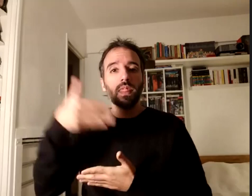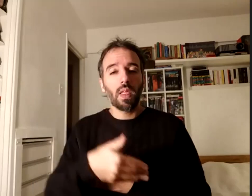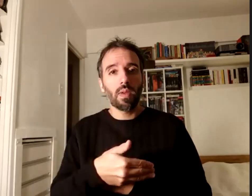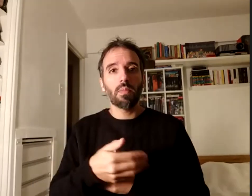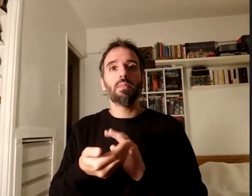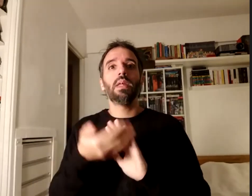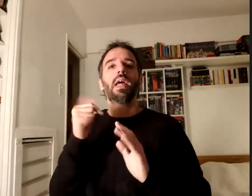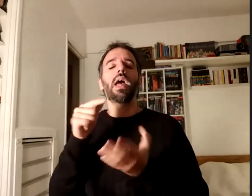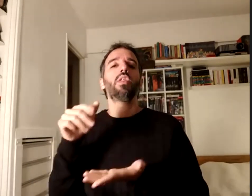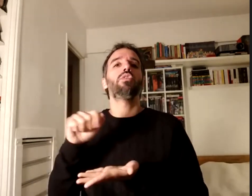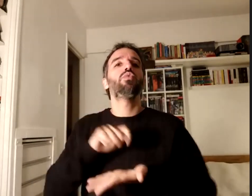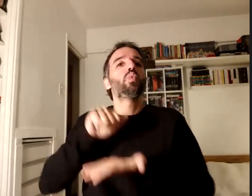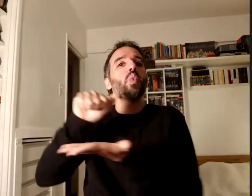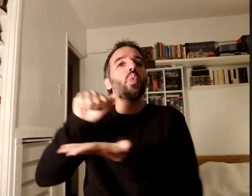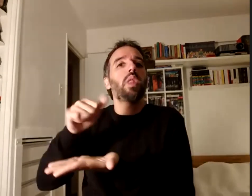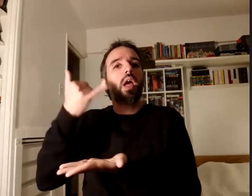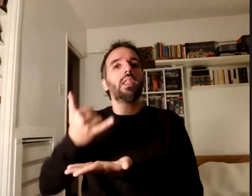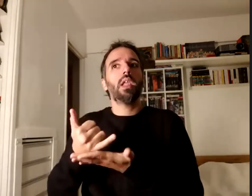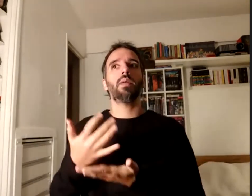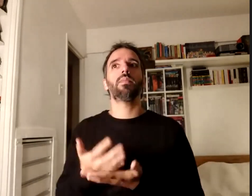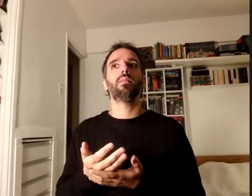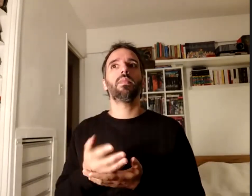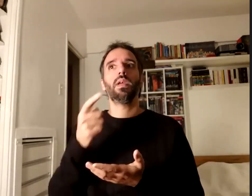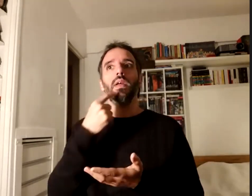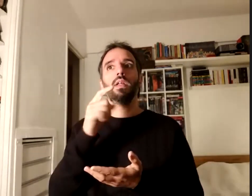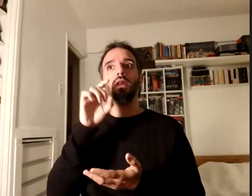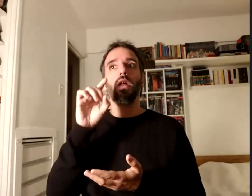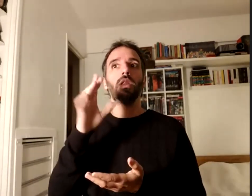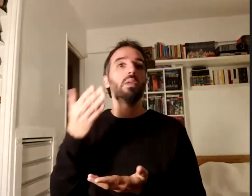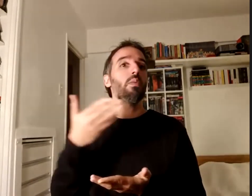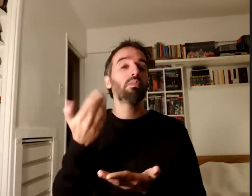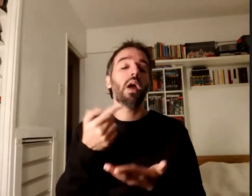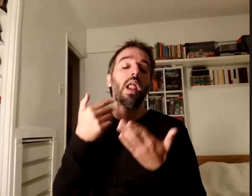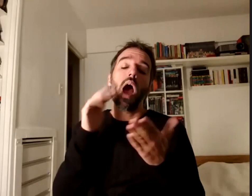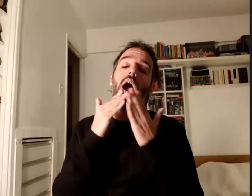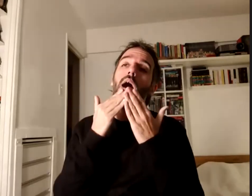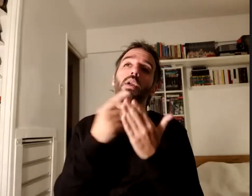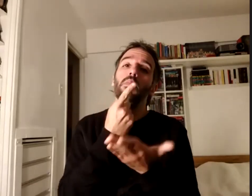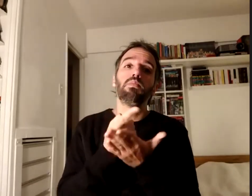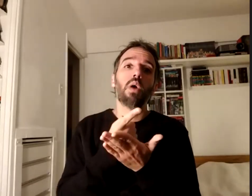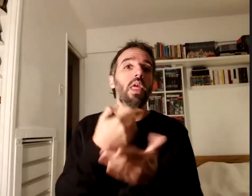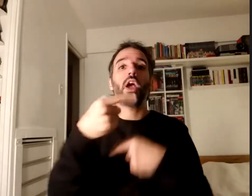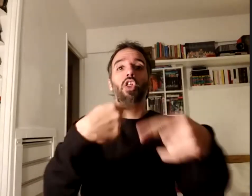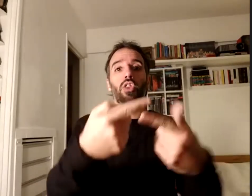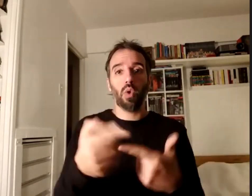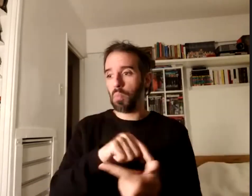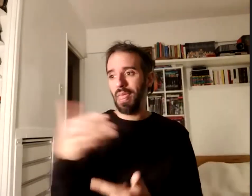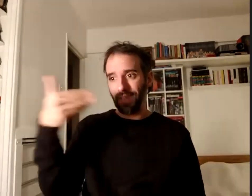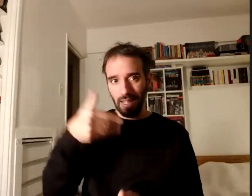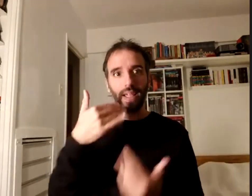así que menos mal que apareció esta propuesta de extensión porque si no no hubiera podido seguir yo vengo del túnel